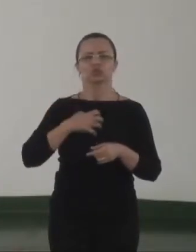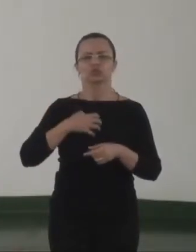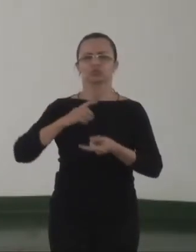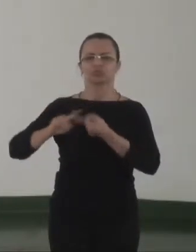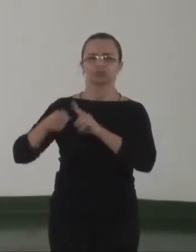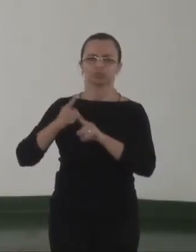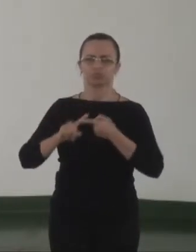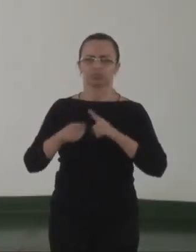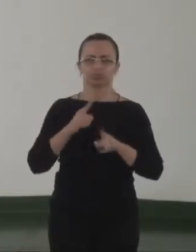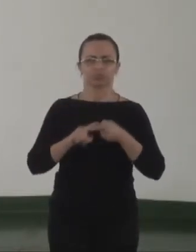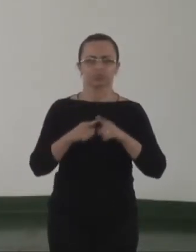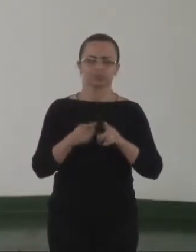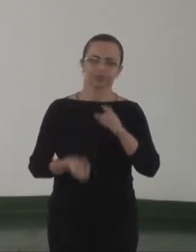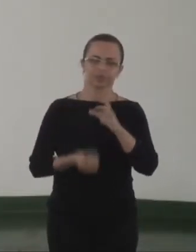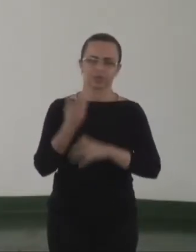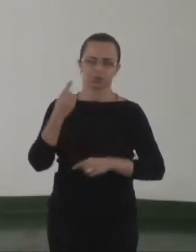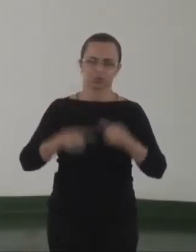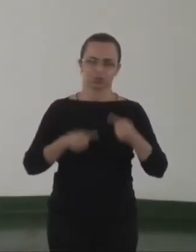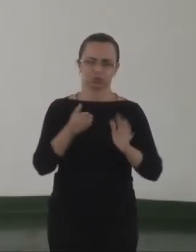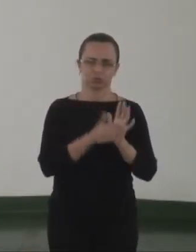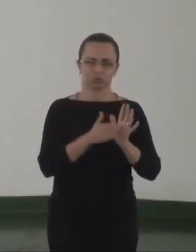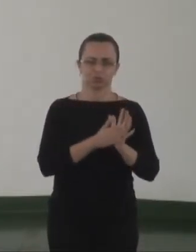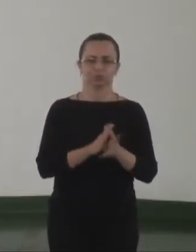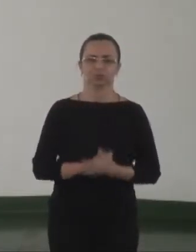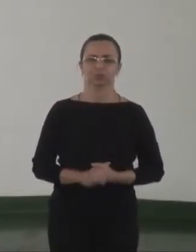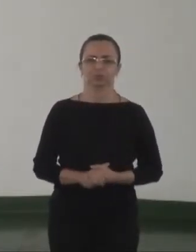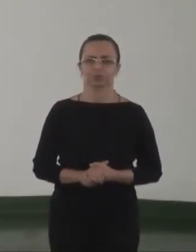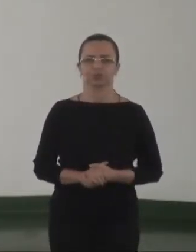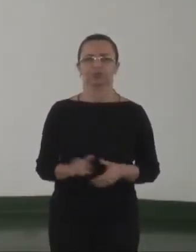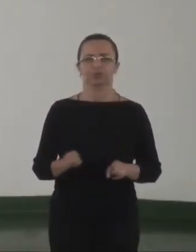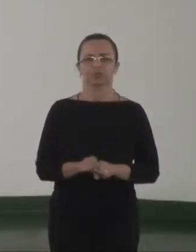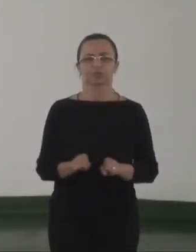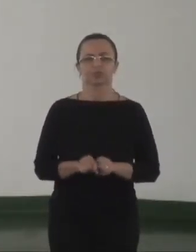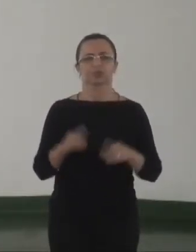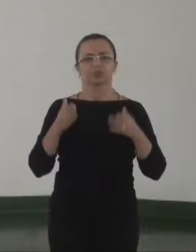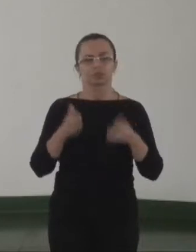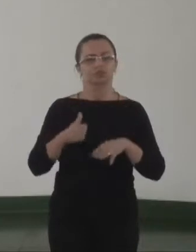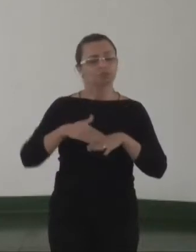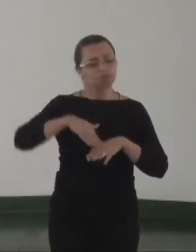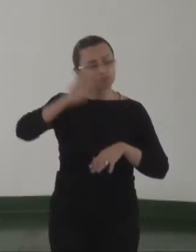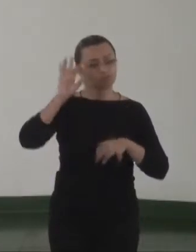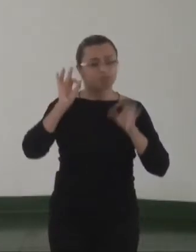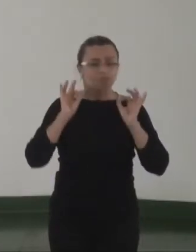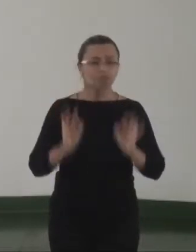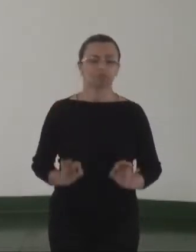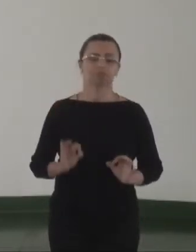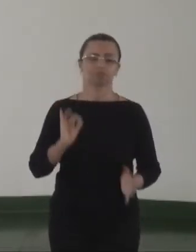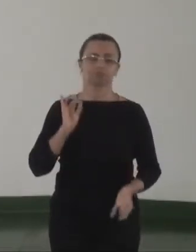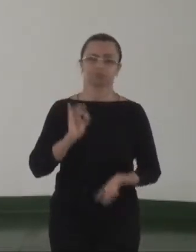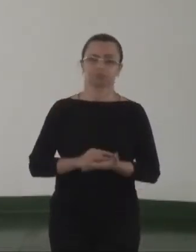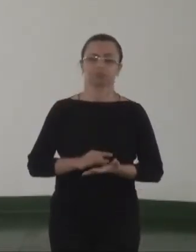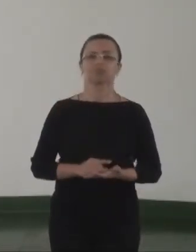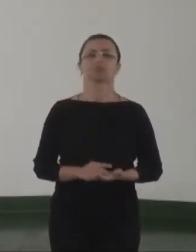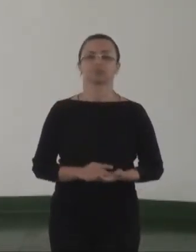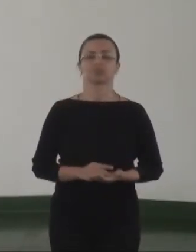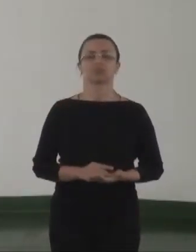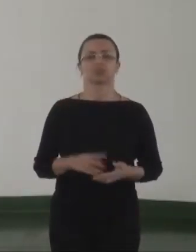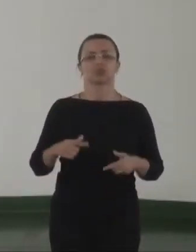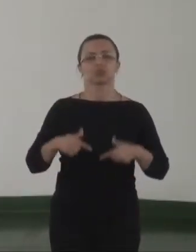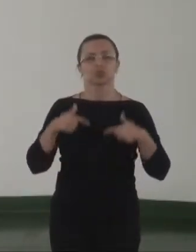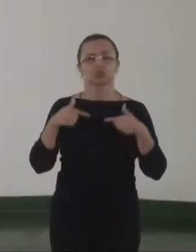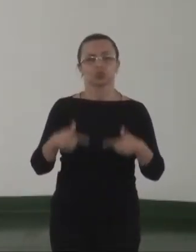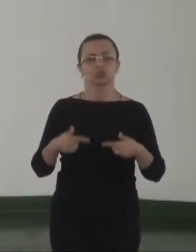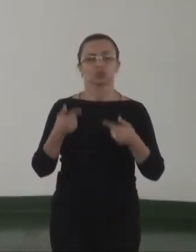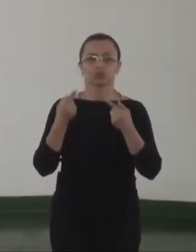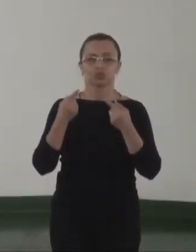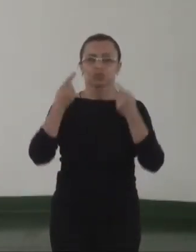essa formulação de políticas. E uma participação também mais efetiva no enfrentamento à